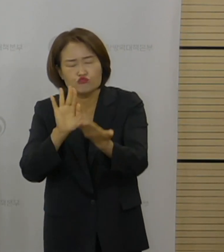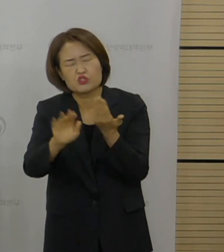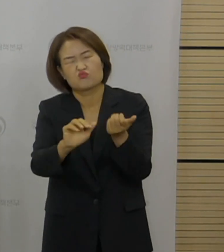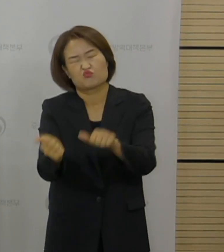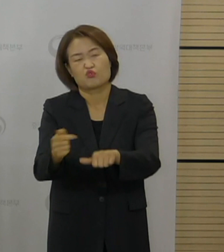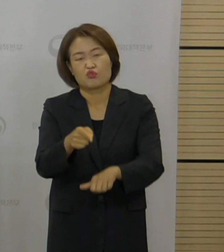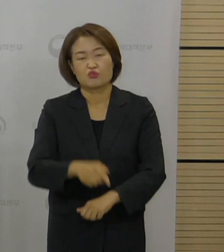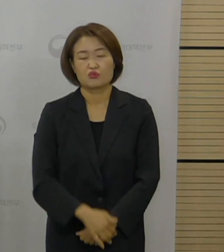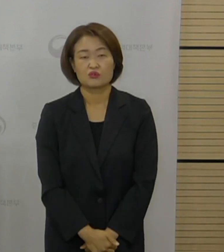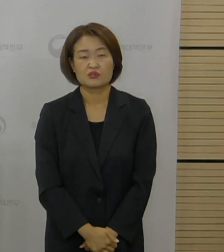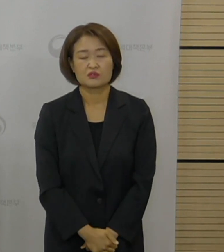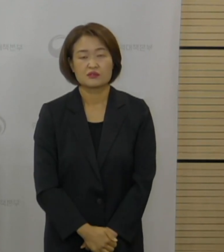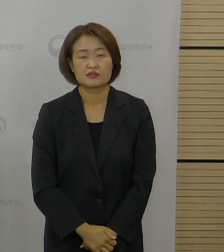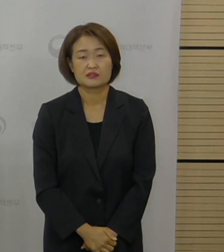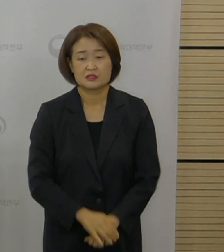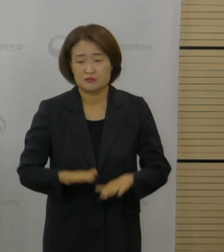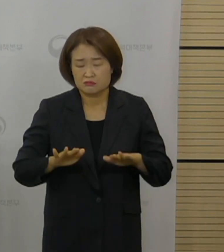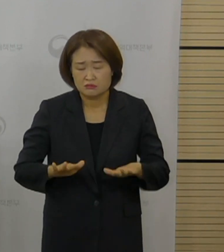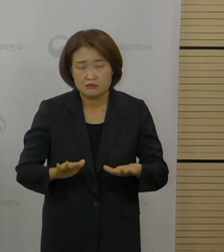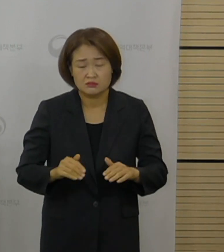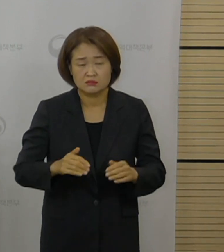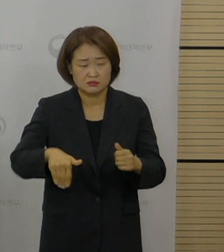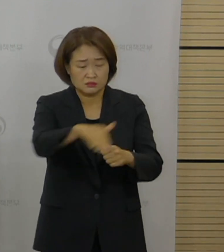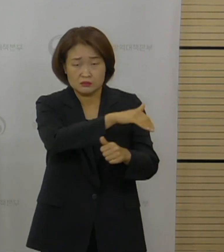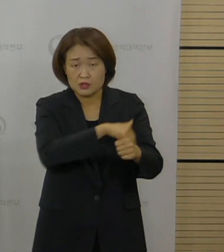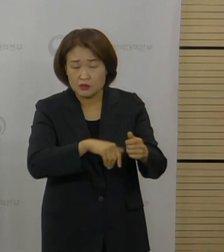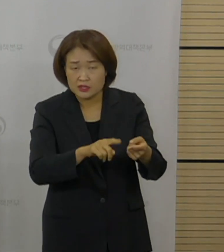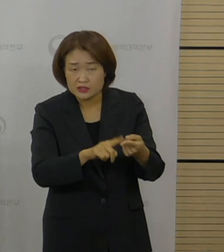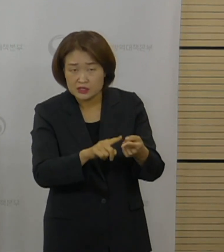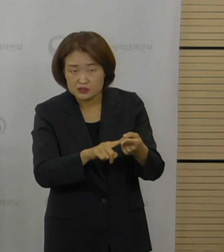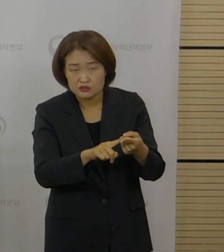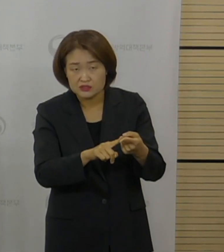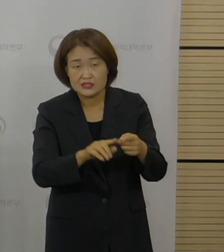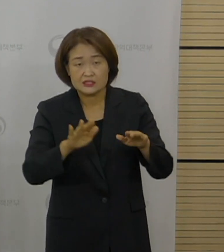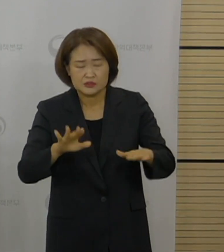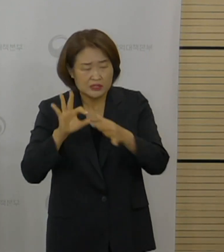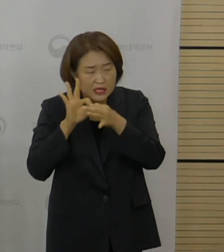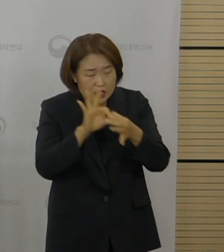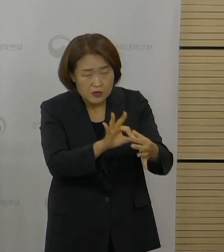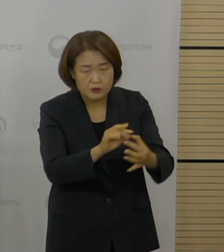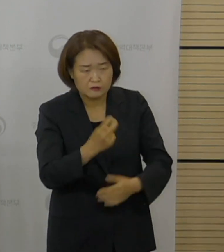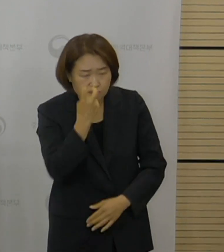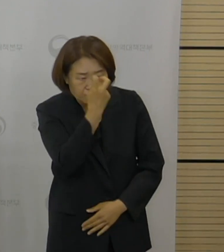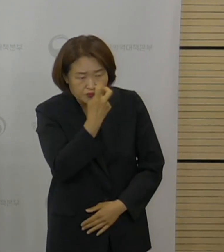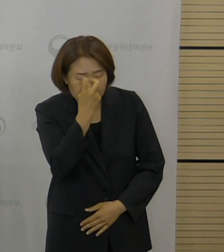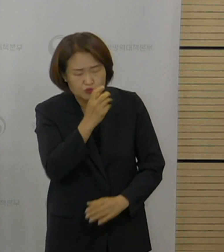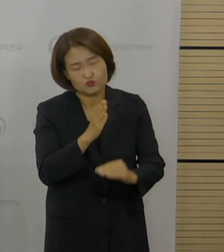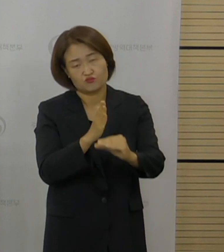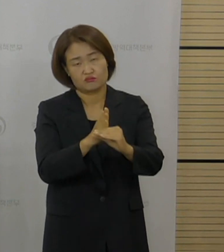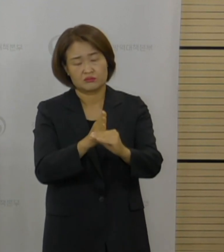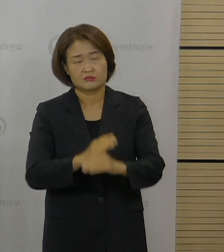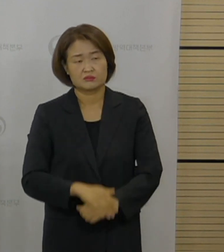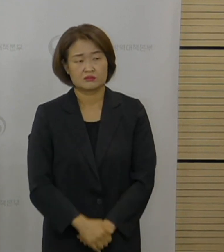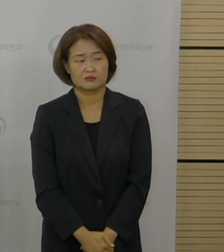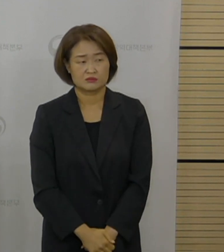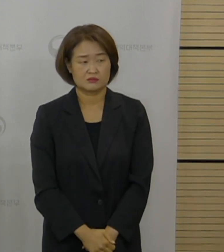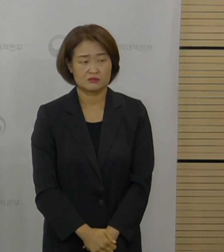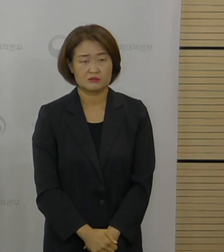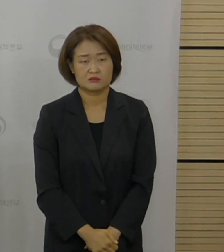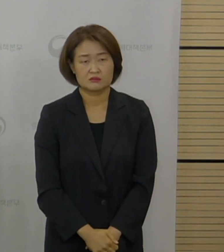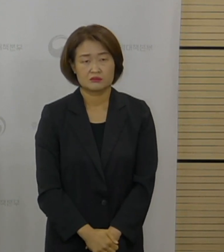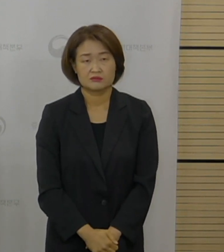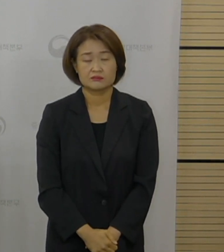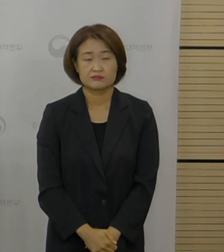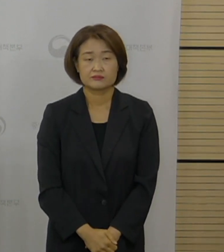상황입니다. 현재 세부사항에 대해서는 지자체에서 역학조사가 진행 중에 있습니다. 이상입니다. 네.